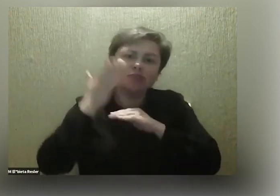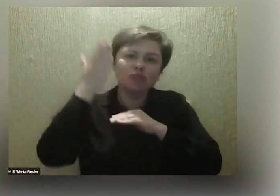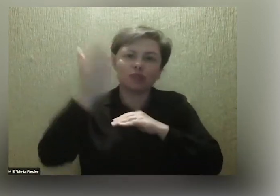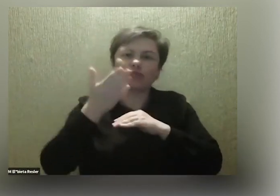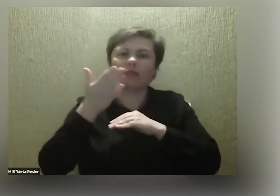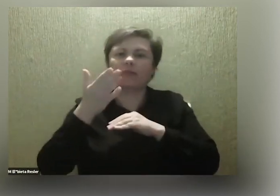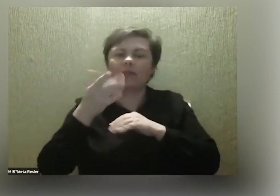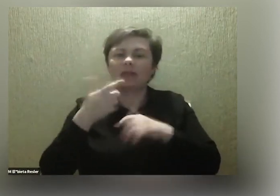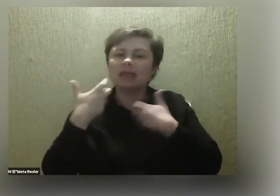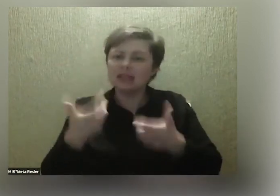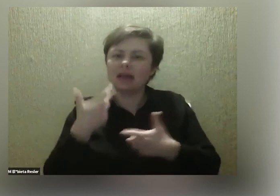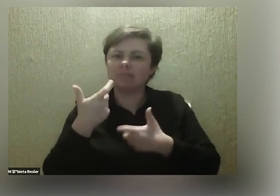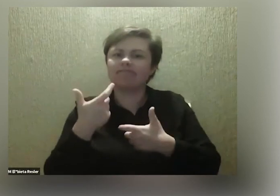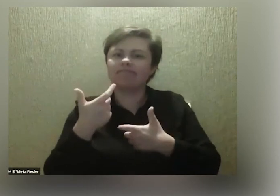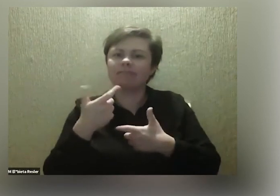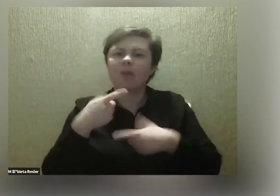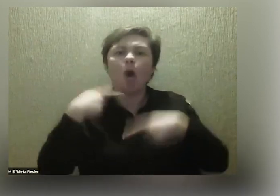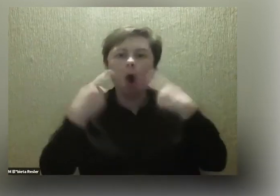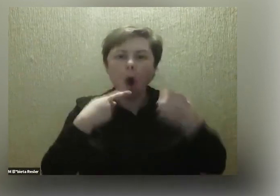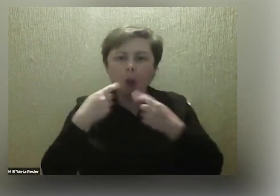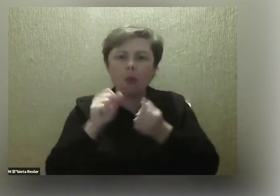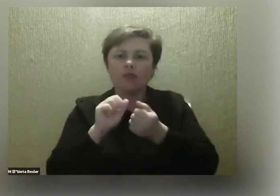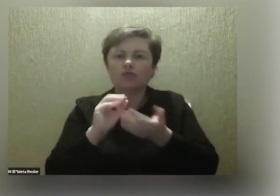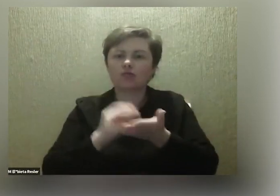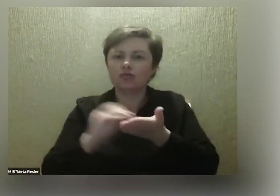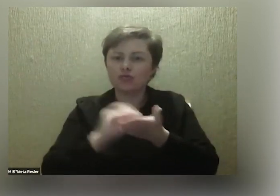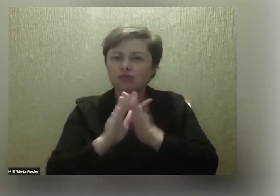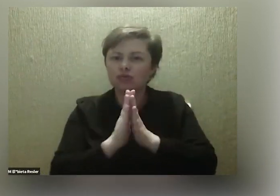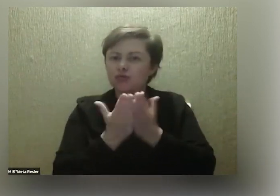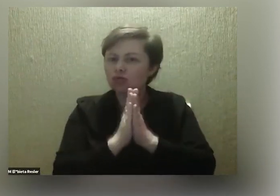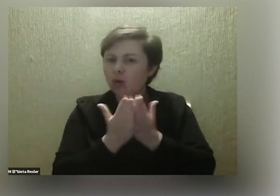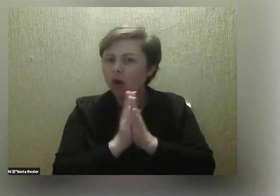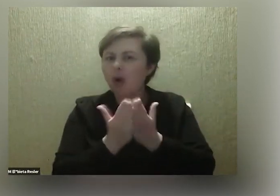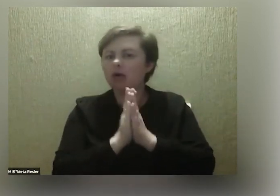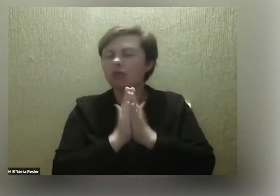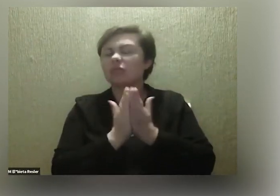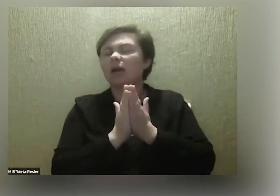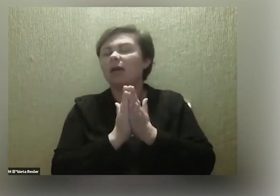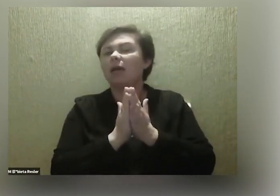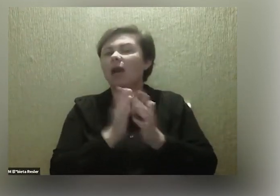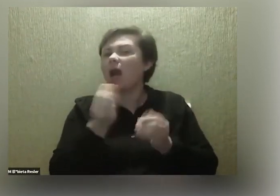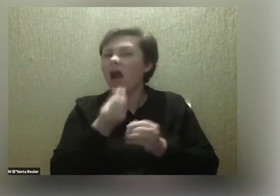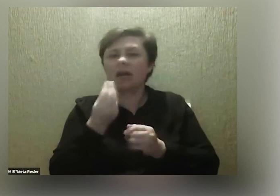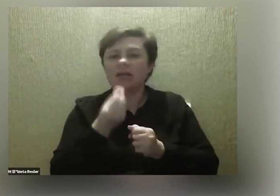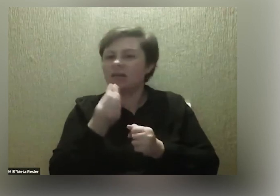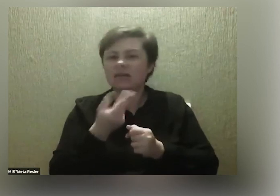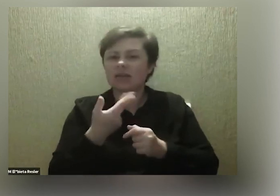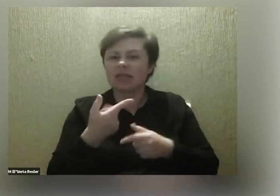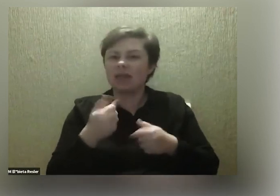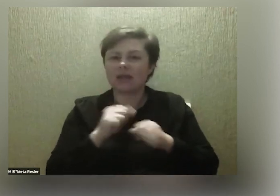jest wydanie powieści, ale ta powieść też jeszcze nie została napisana.